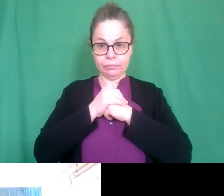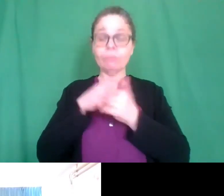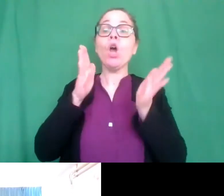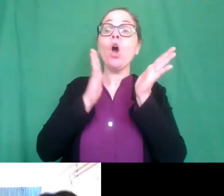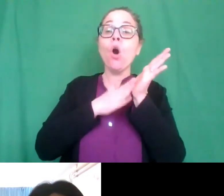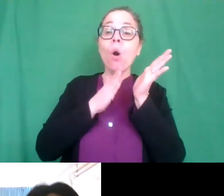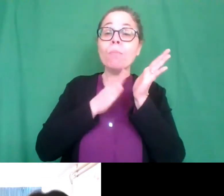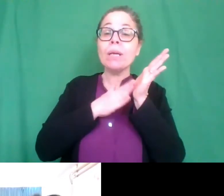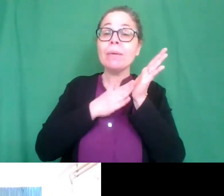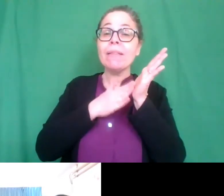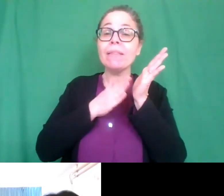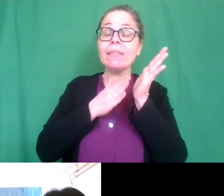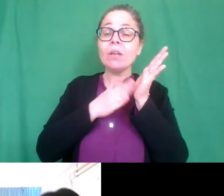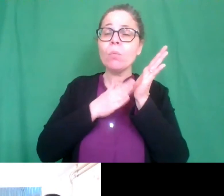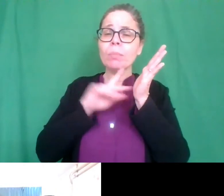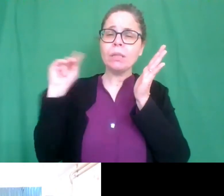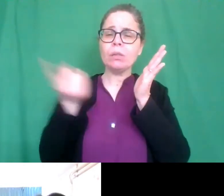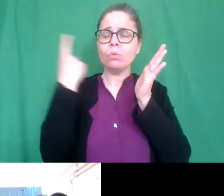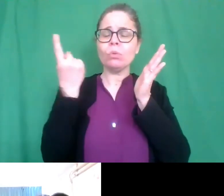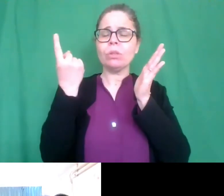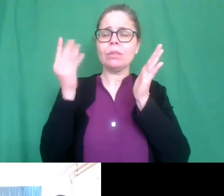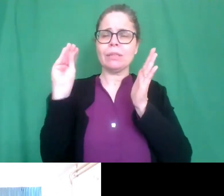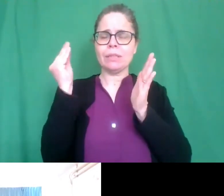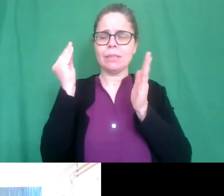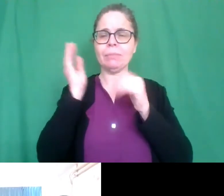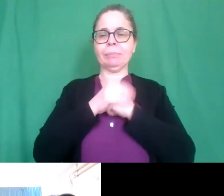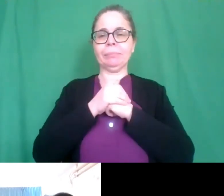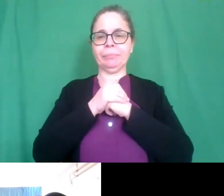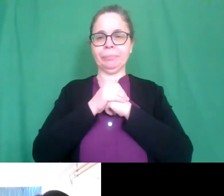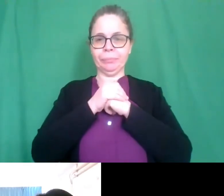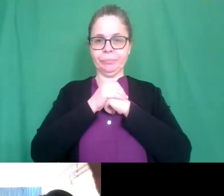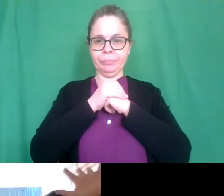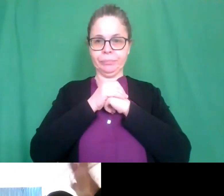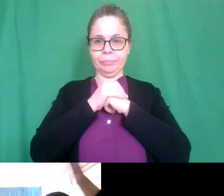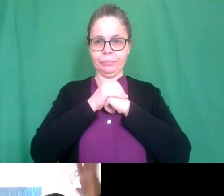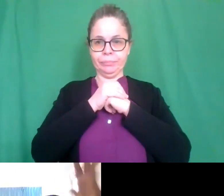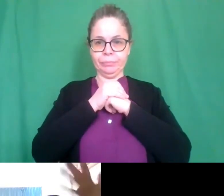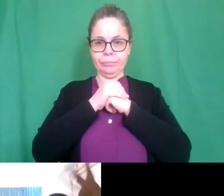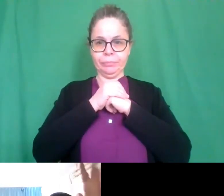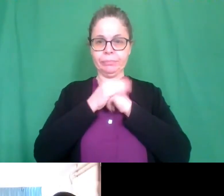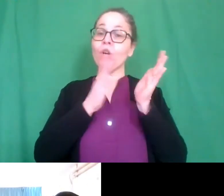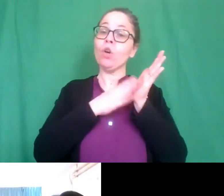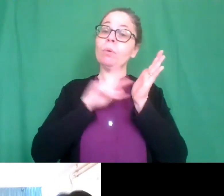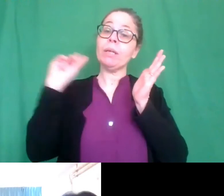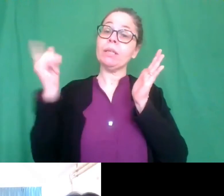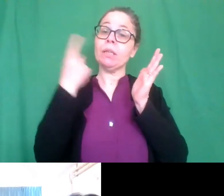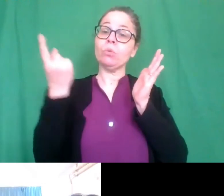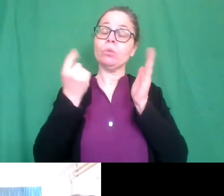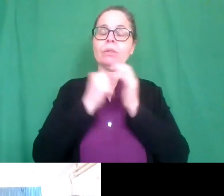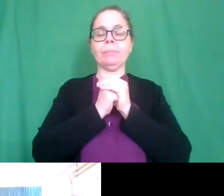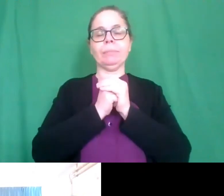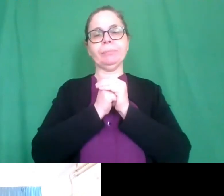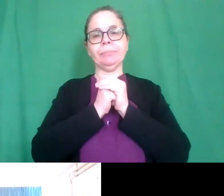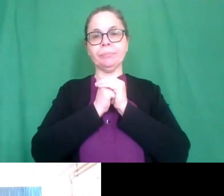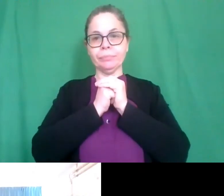complimenti a tutti i bambini i ragazzi sono in Italia complimenti a tutti i bambini